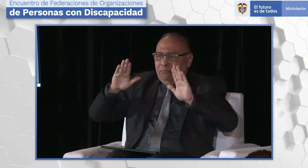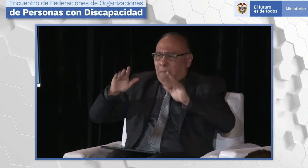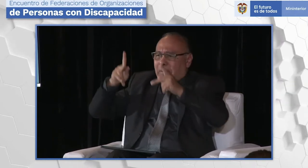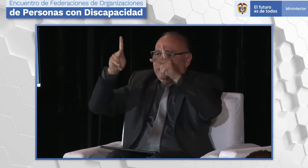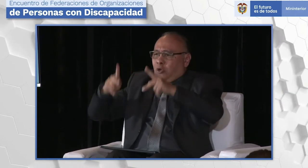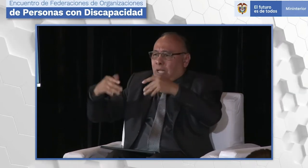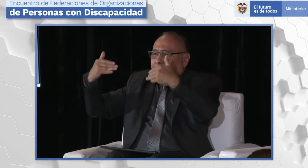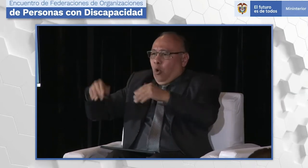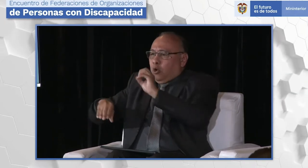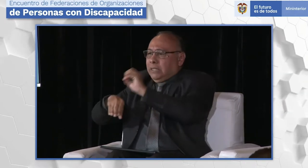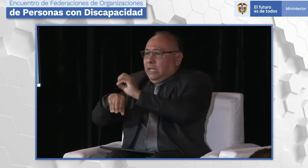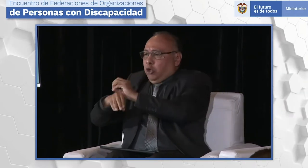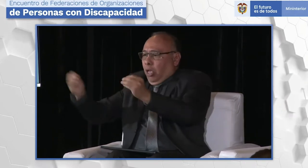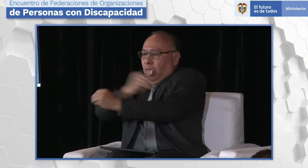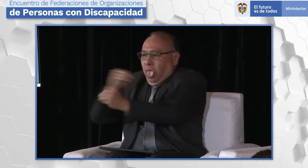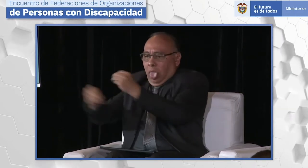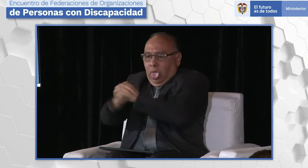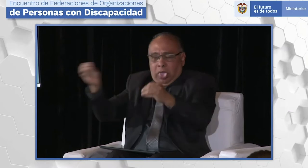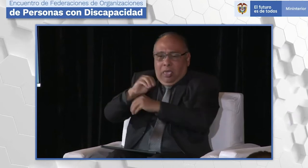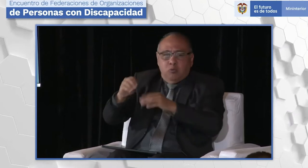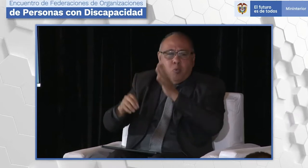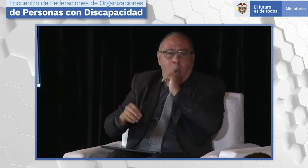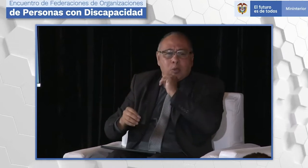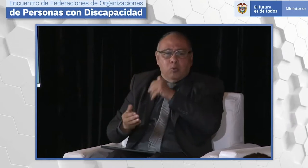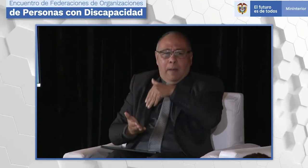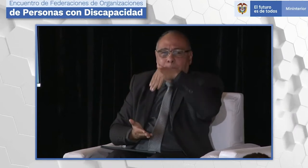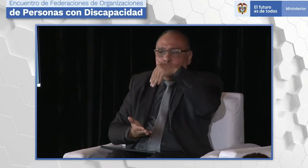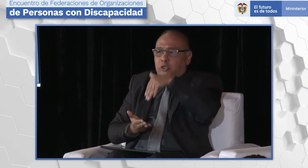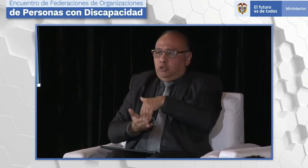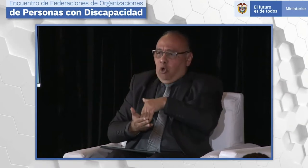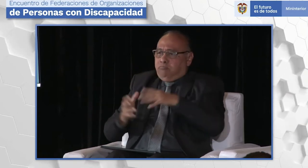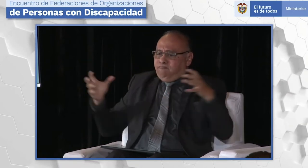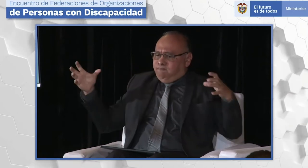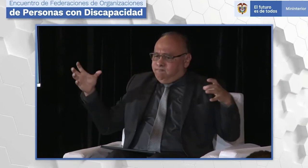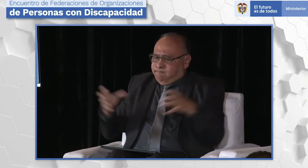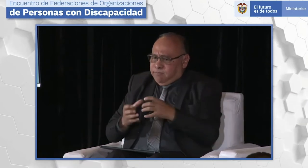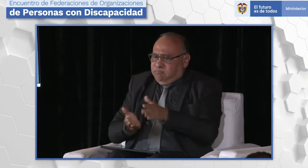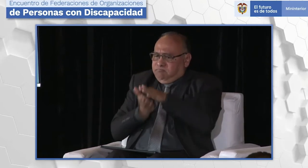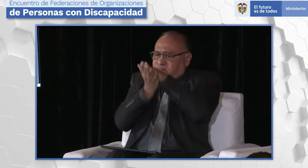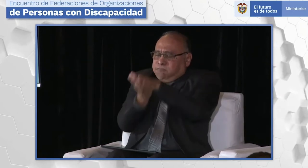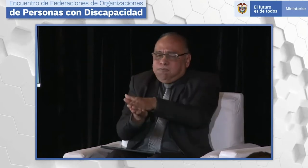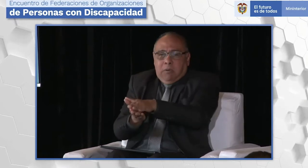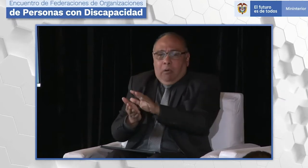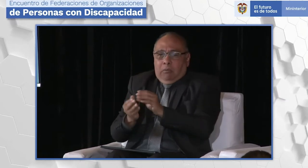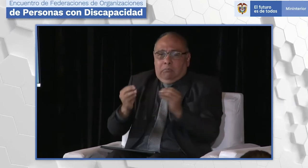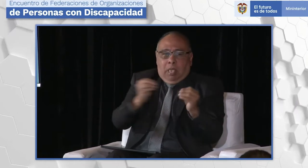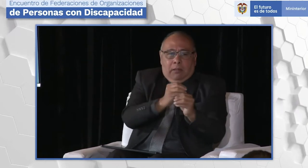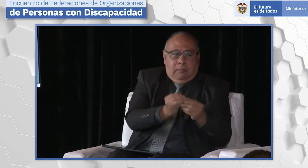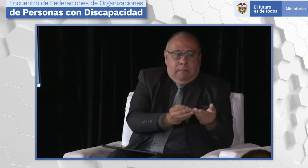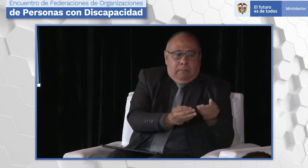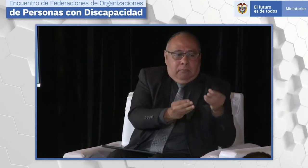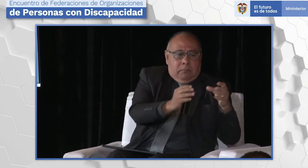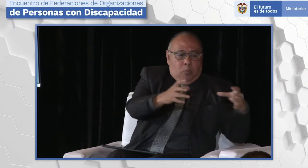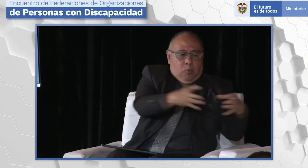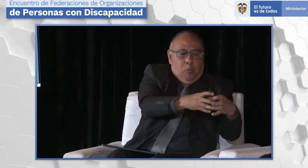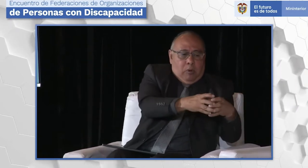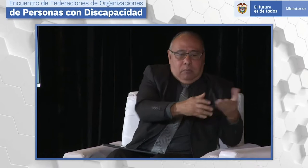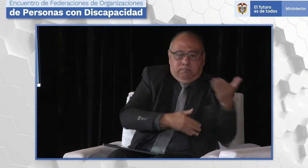candidatos presidenciales, hubo personas, organizaciones de personas con discapacidad y no tuvimos de pronto una postura, sino que